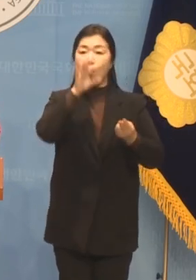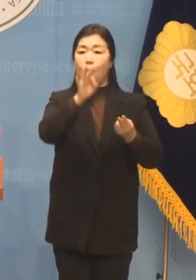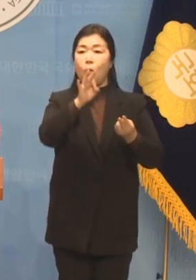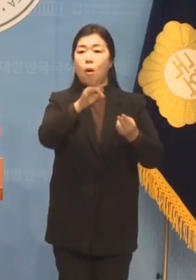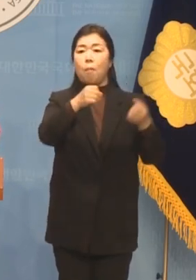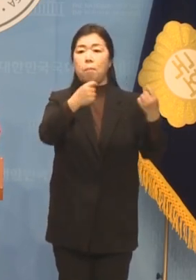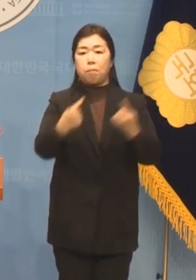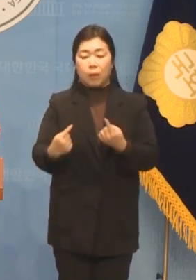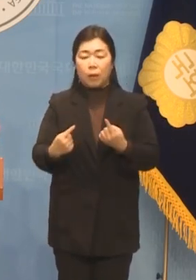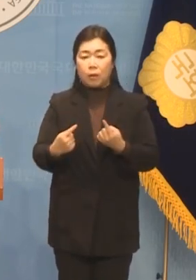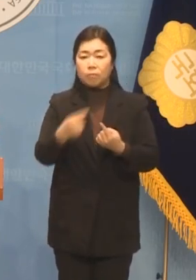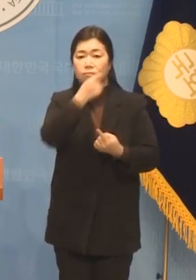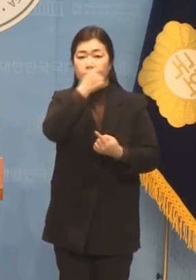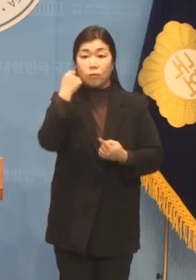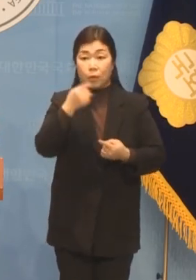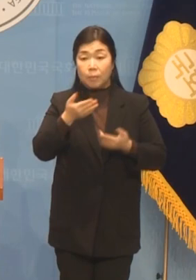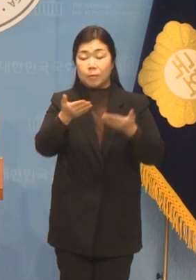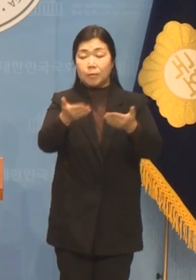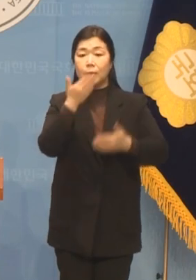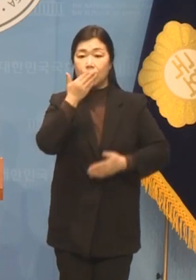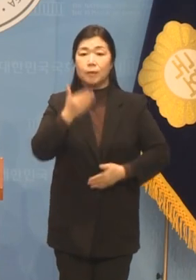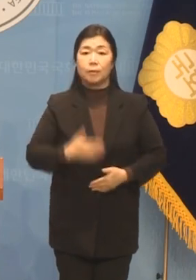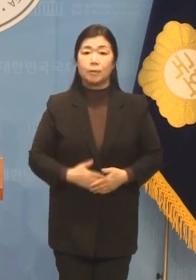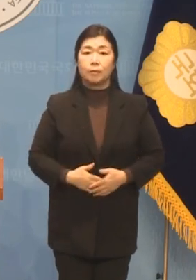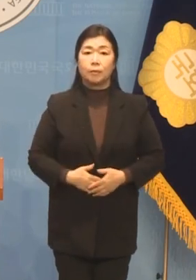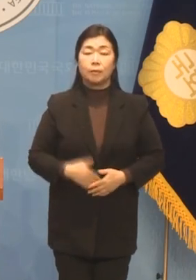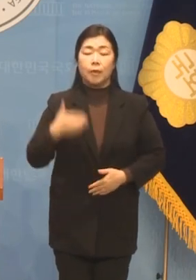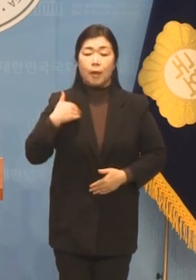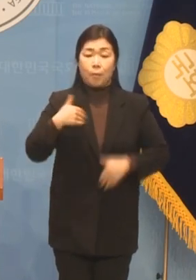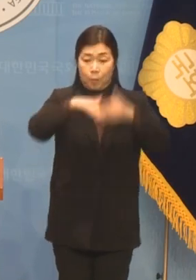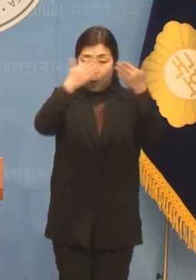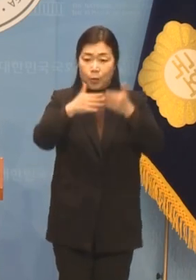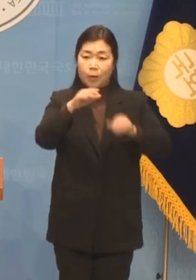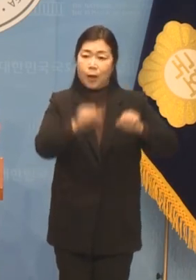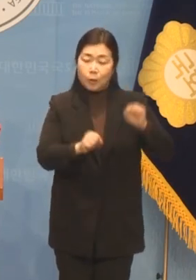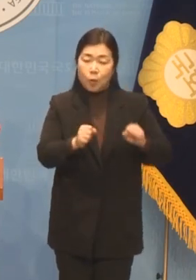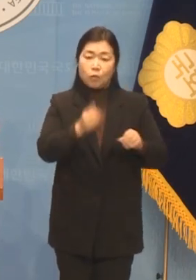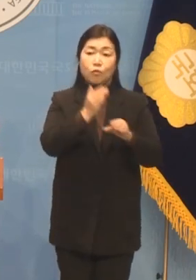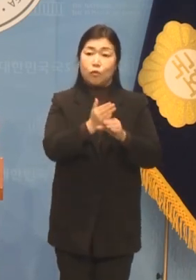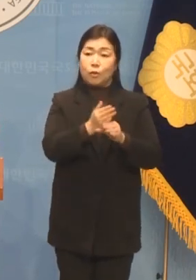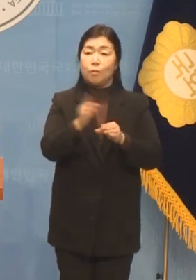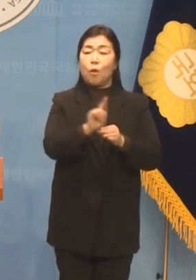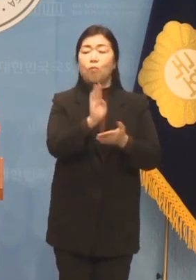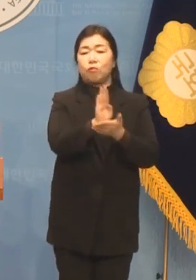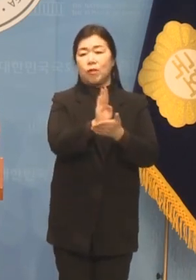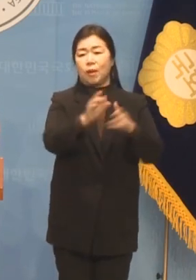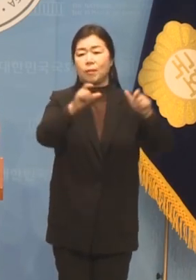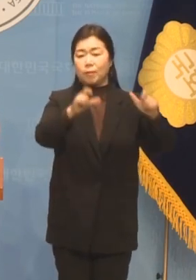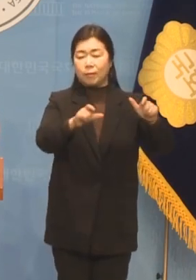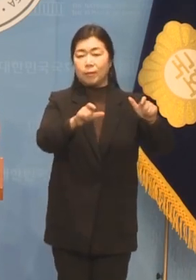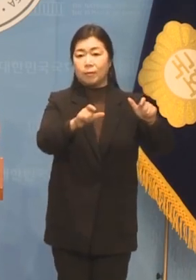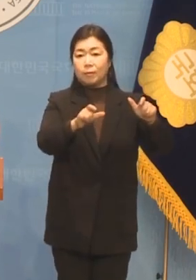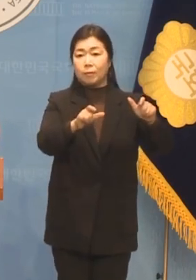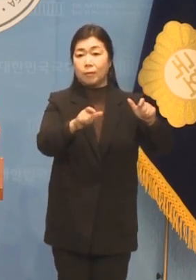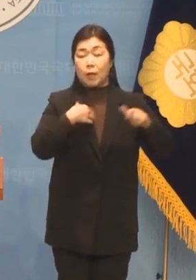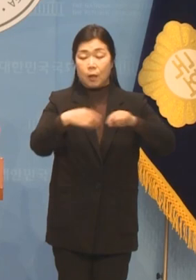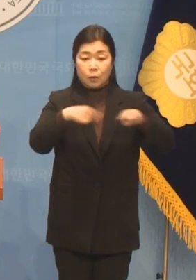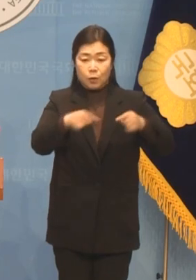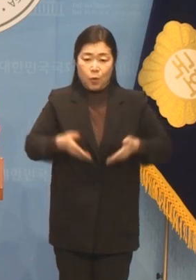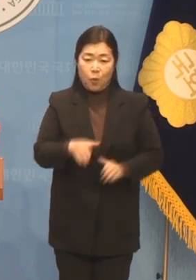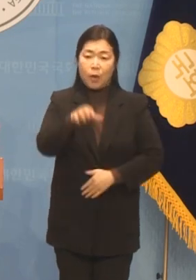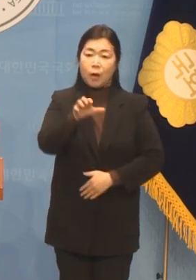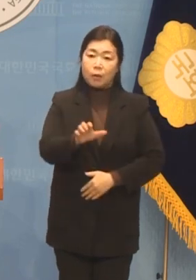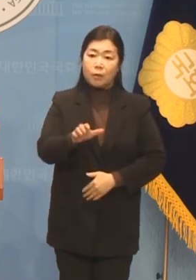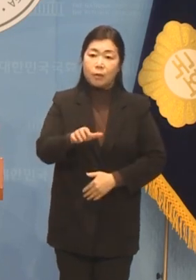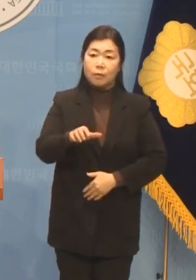증거입니다 이렇듯 제 모든 행보의 중심은 분당이었습니다 저는 제 정치적 고향인